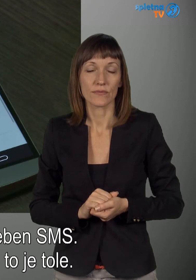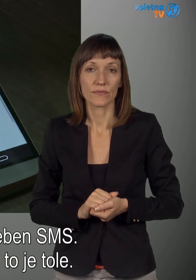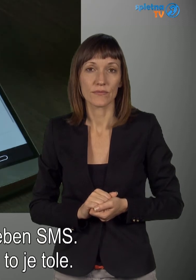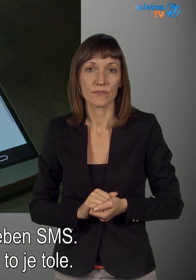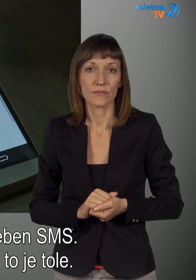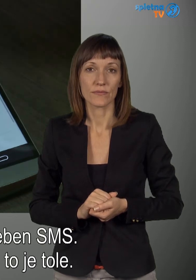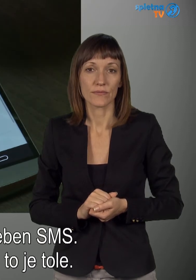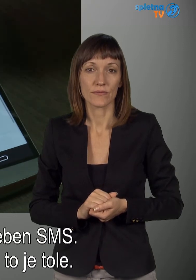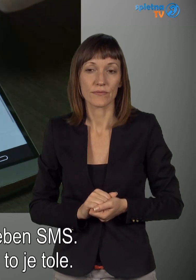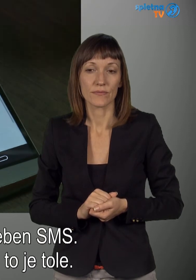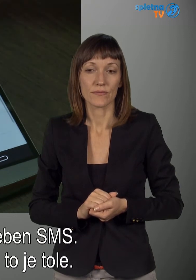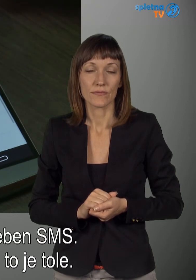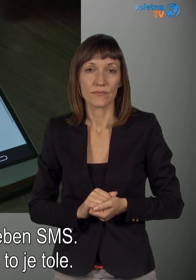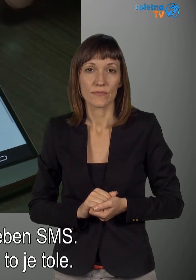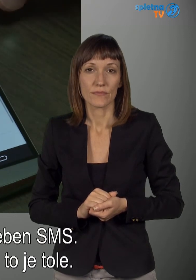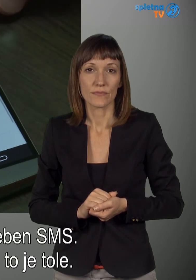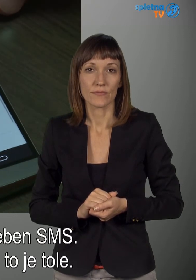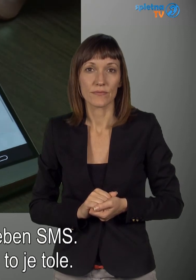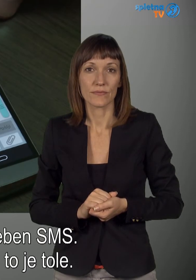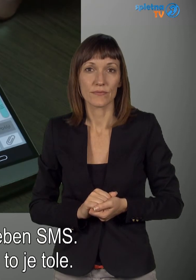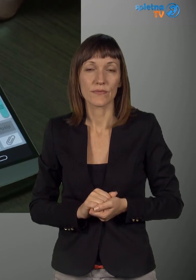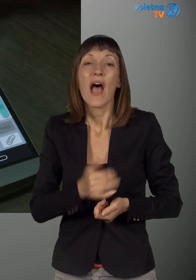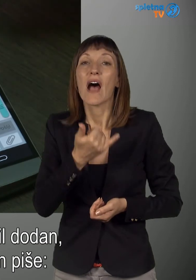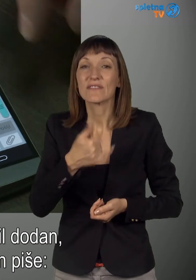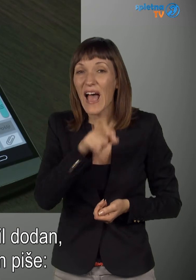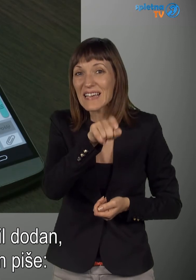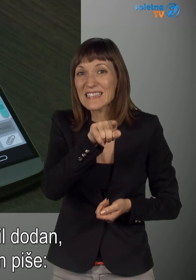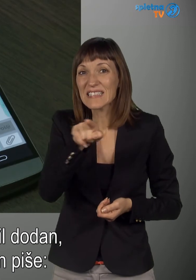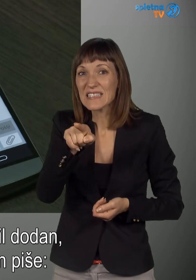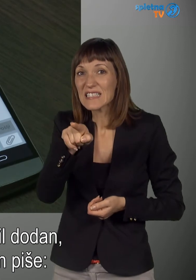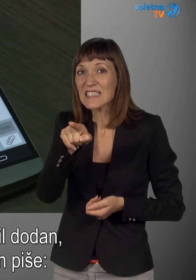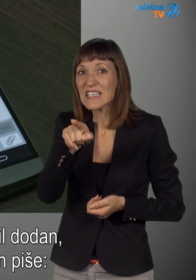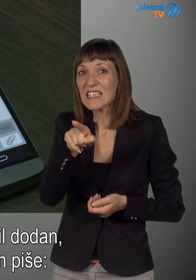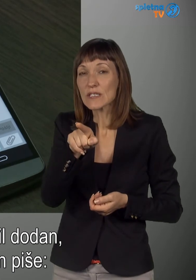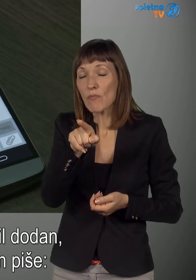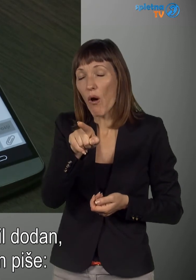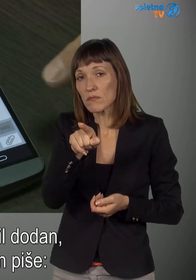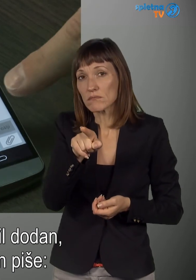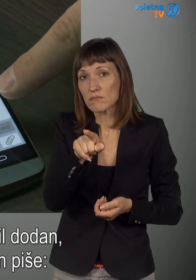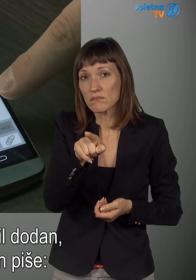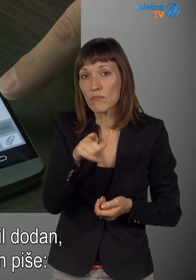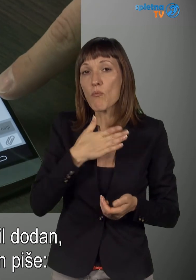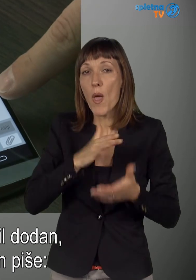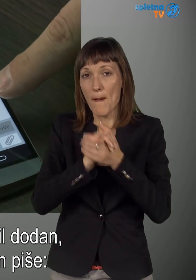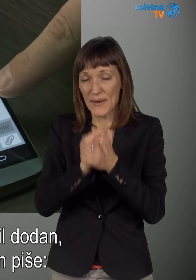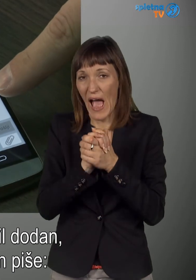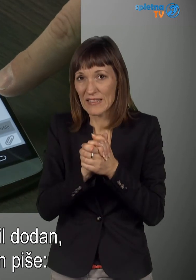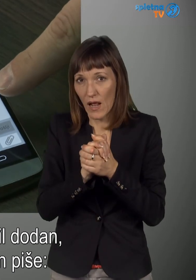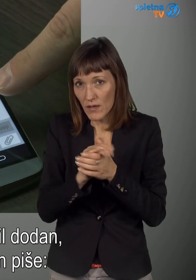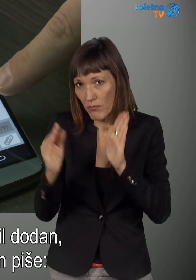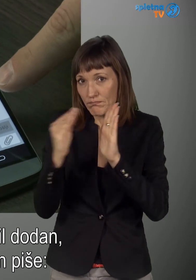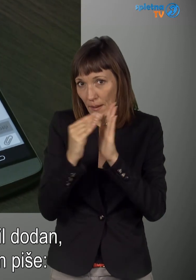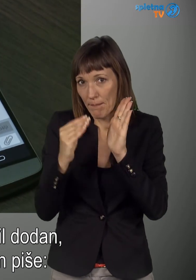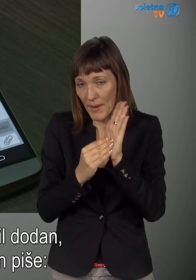Takšen SMS se to dobi, to je takole. Vsak uporabnik, je bil dodan, dobi SMS poročilo.